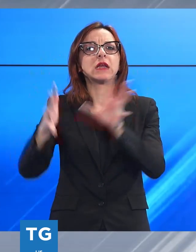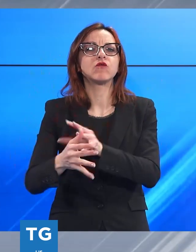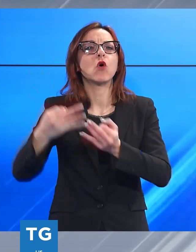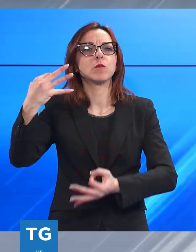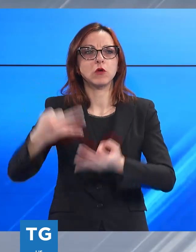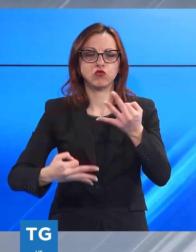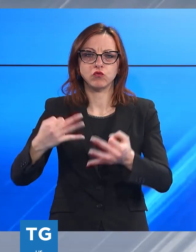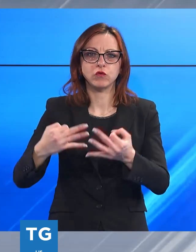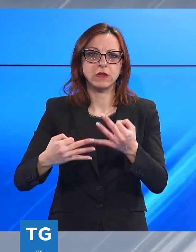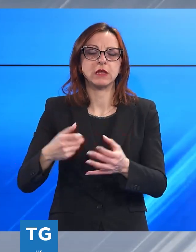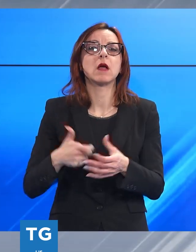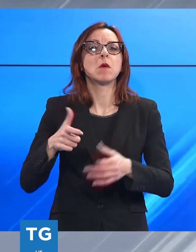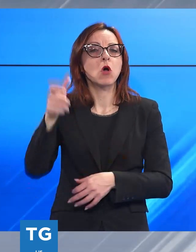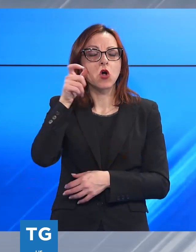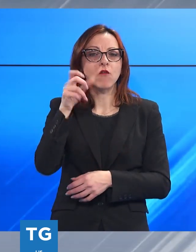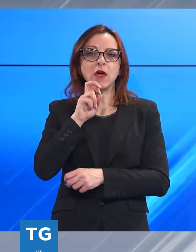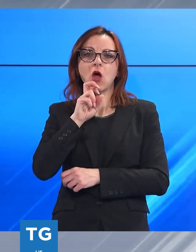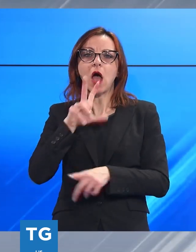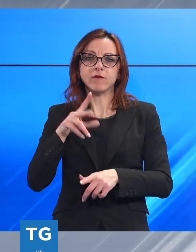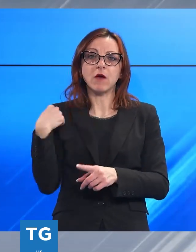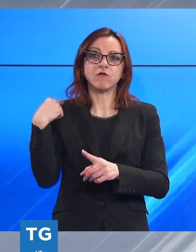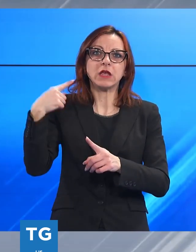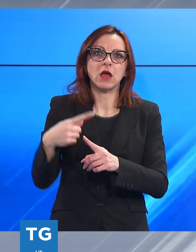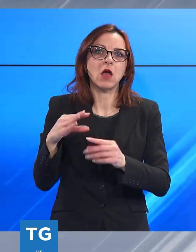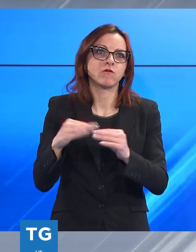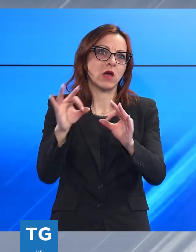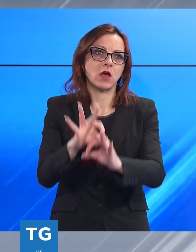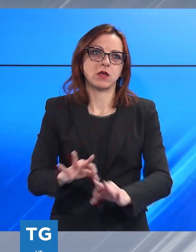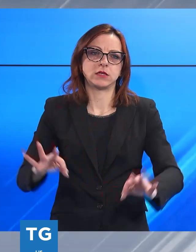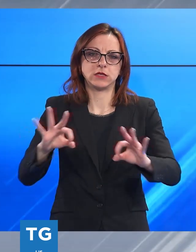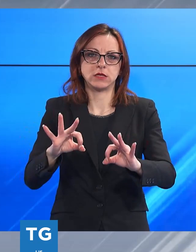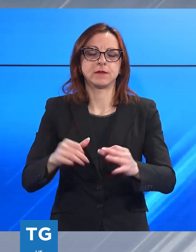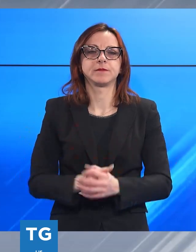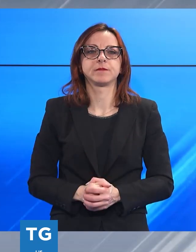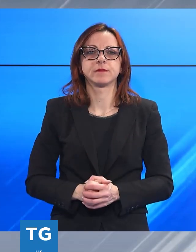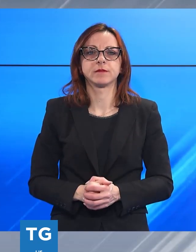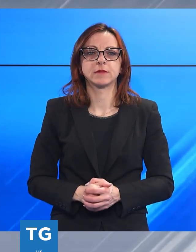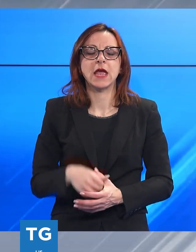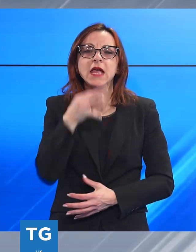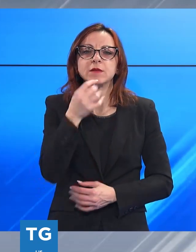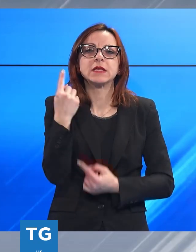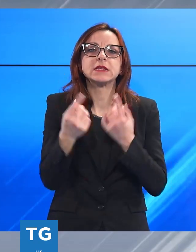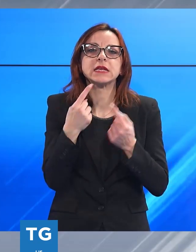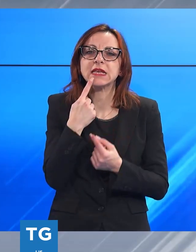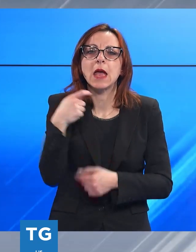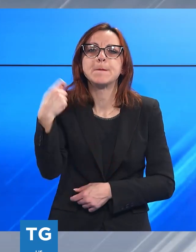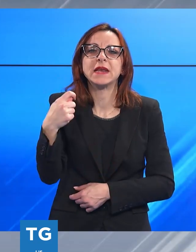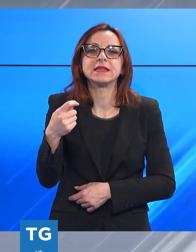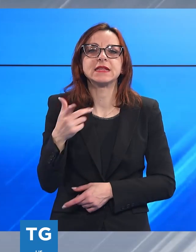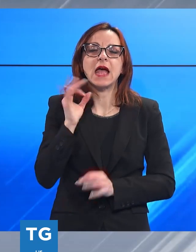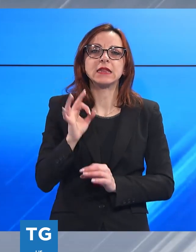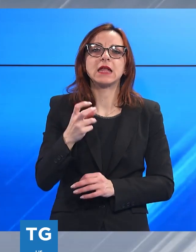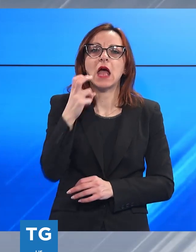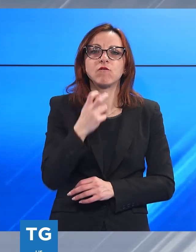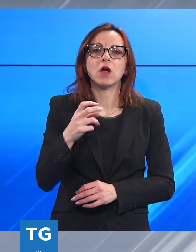solennemente annunciate dal governo e non ancora realizzate. A spiegare la situazione è stato il presidente della Camera Penale di Lucca, l'avvocato